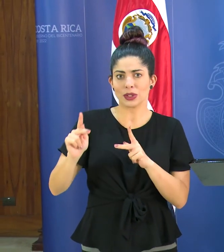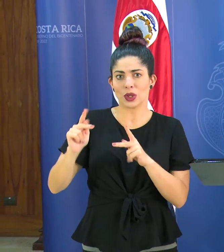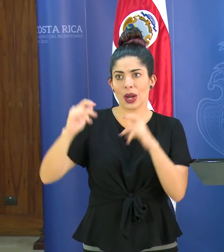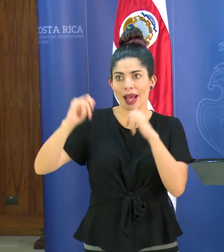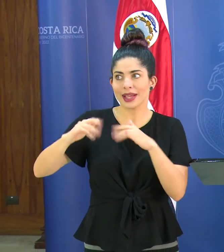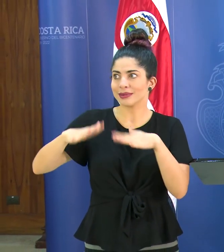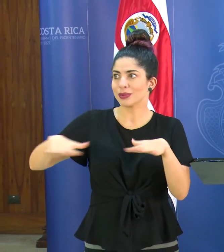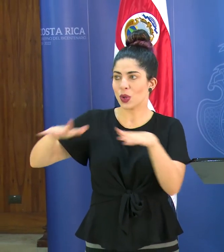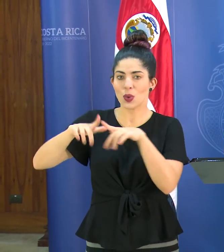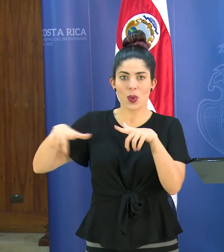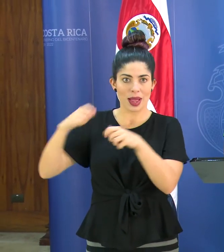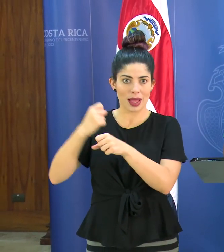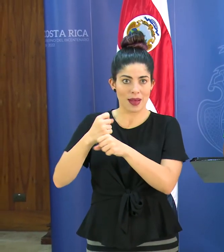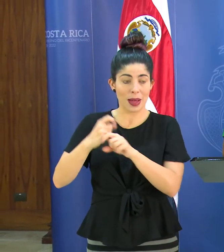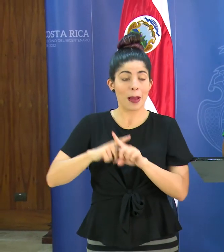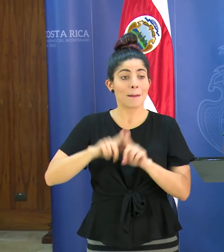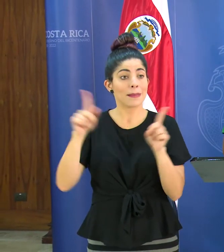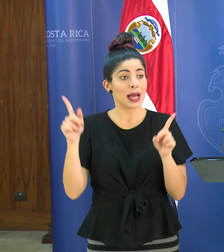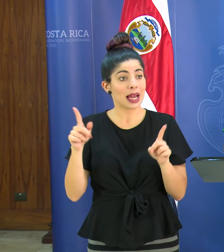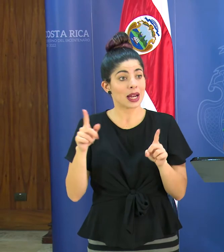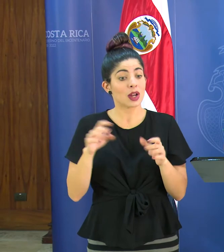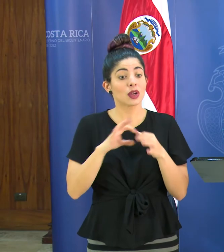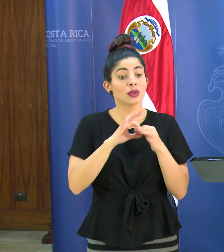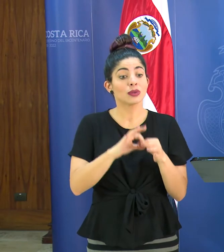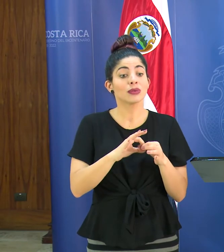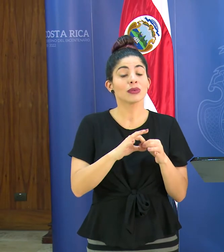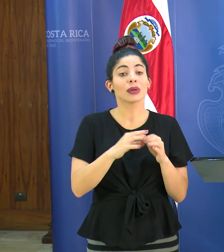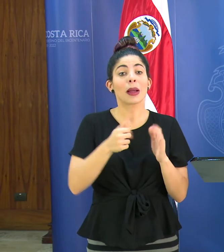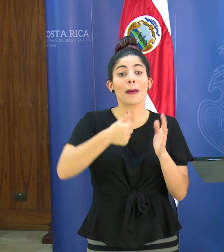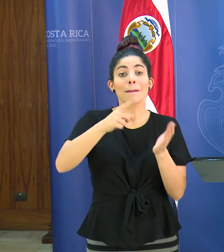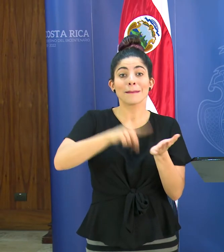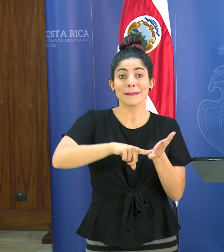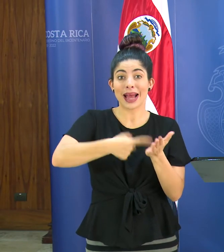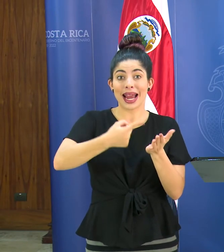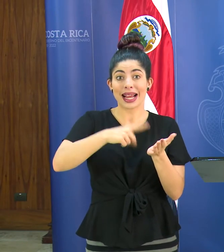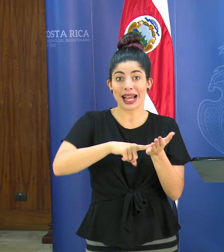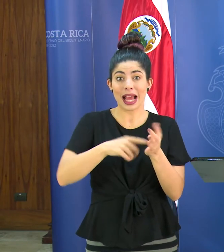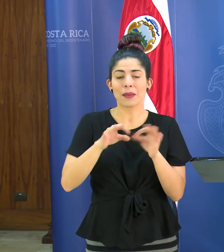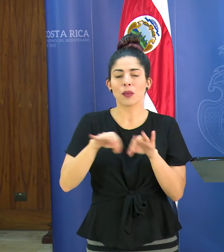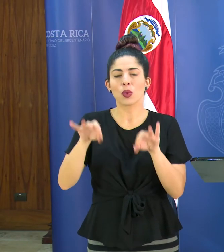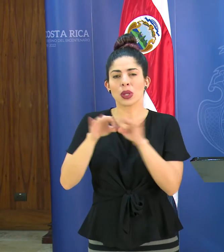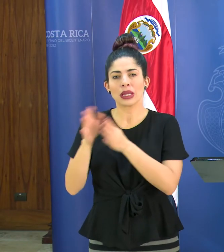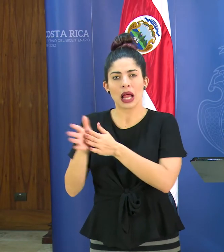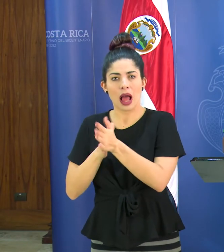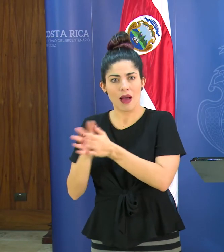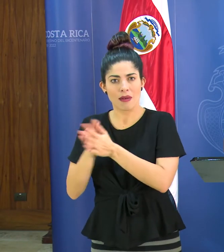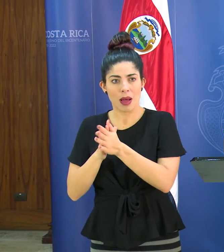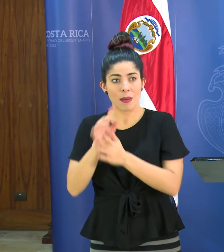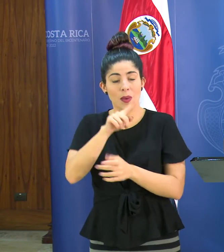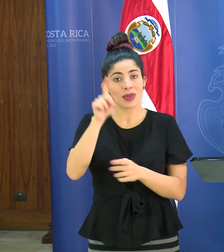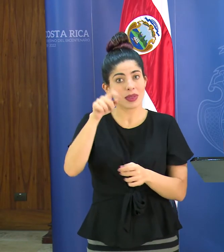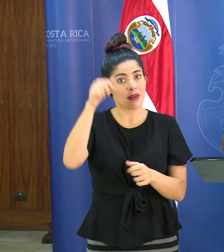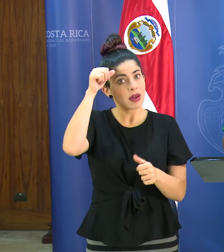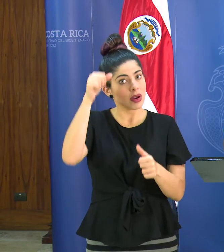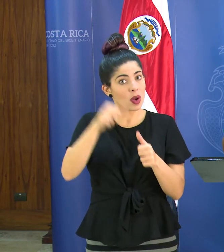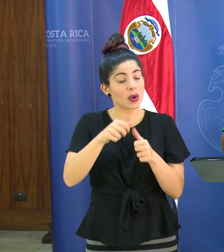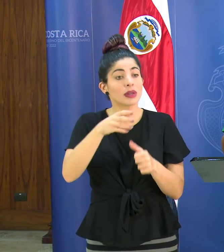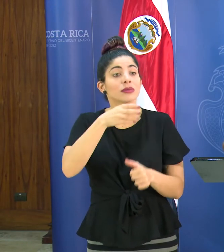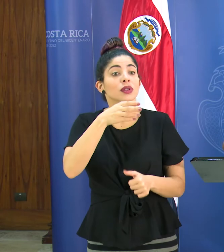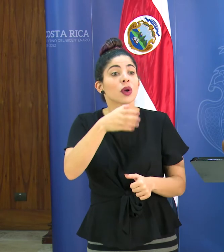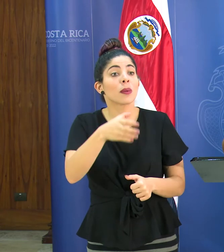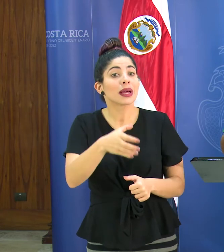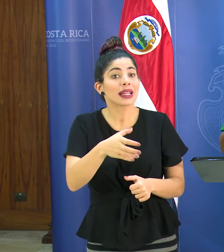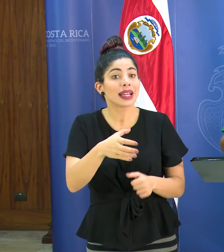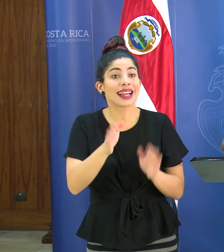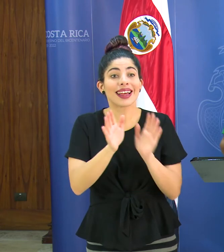de trabajo no obstante lo que corresponde a los registros de marca importante lavado de manos aquí hay que recordar que la recomendación